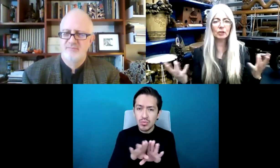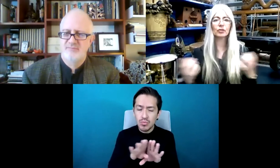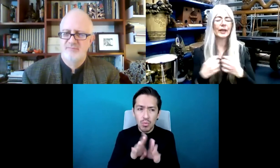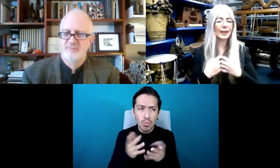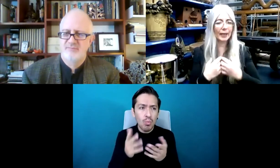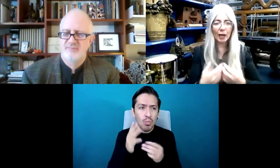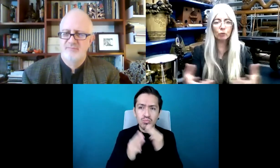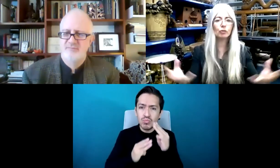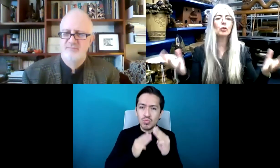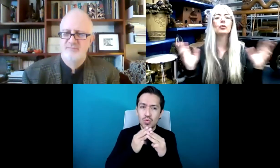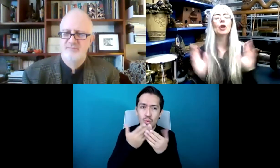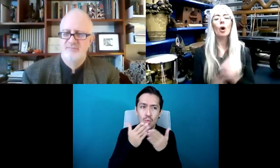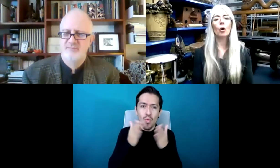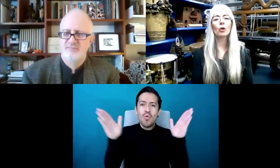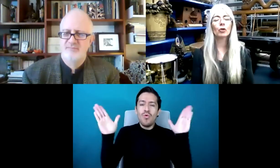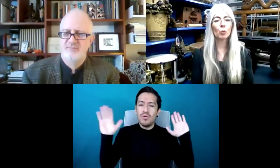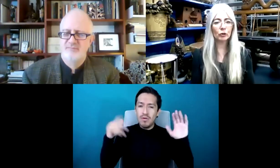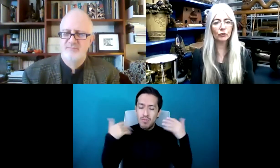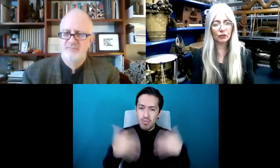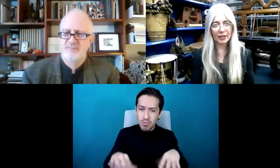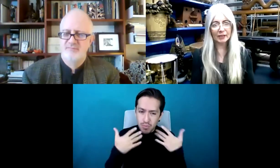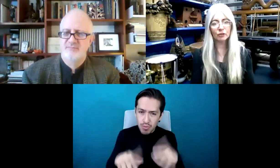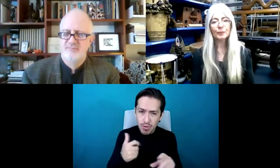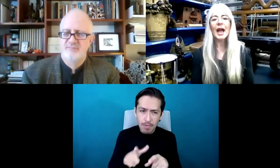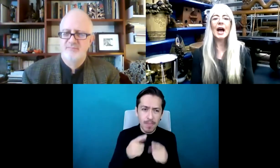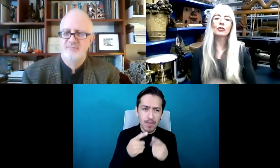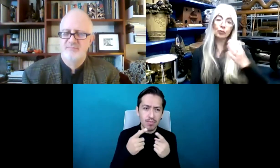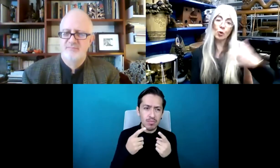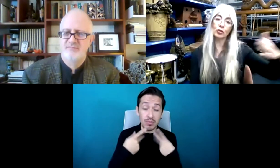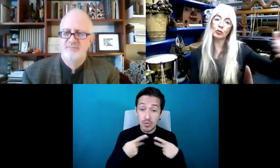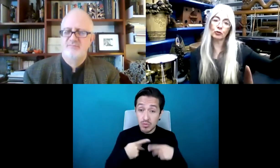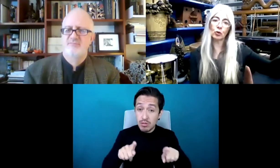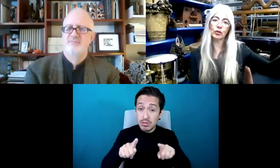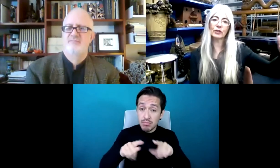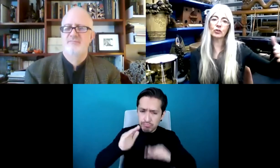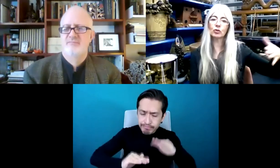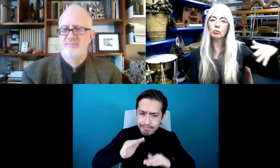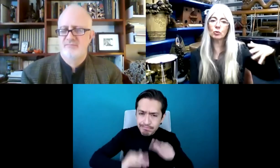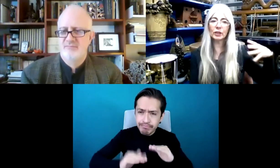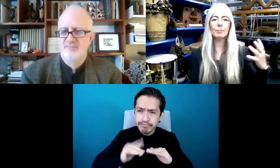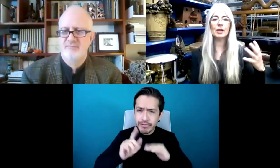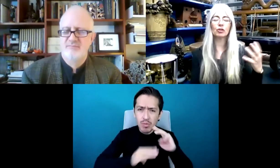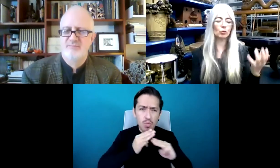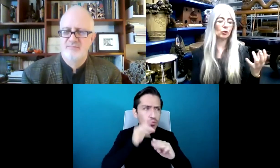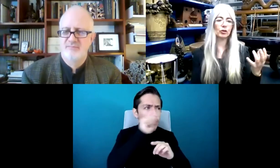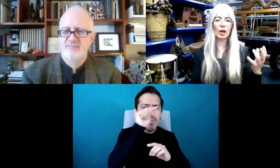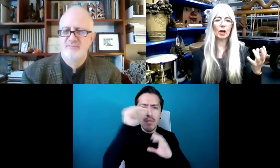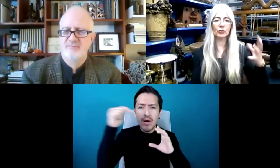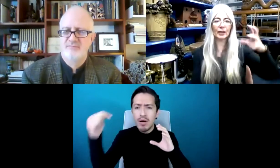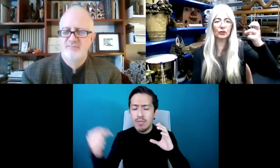magnífico de la Kanjira, los músicos de la Kanjira y cómo lo están tocando en el mundo. Y así